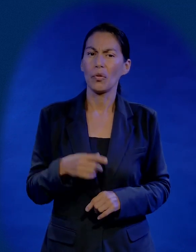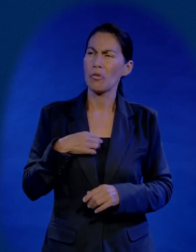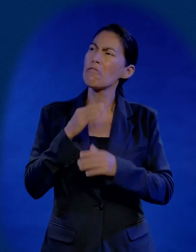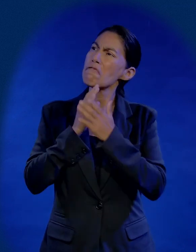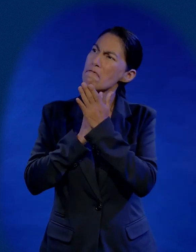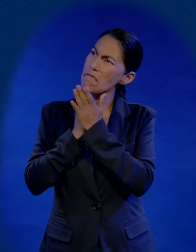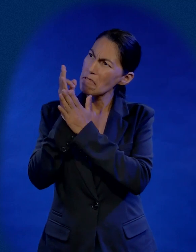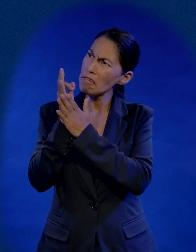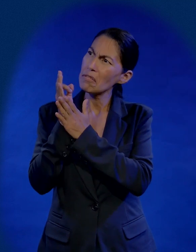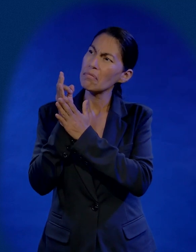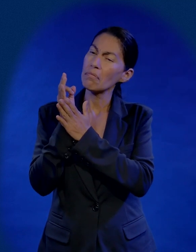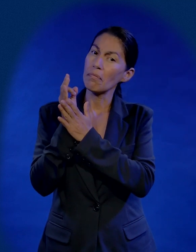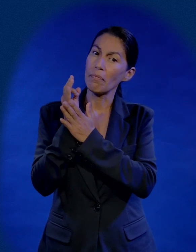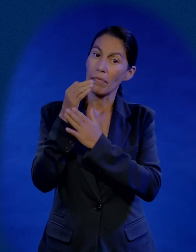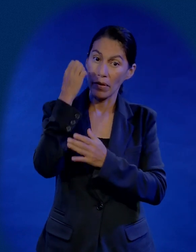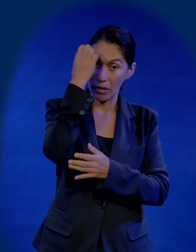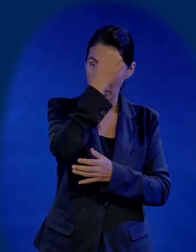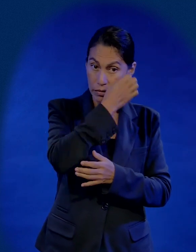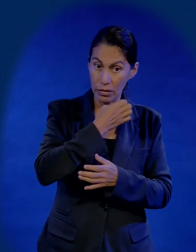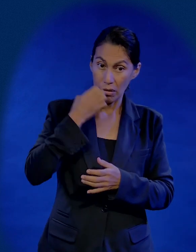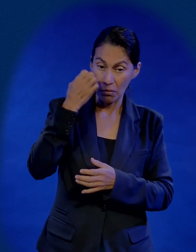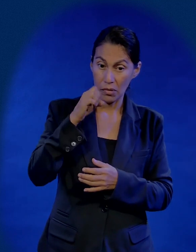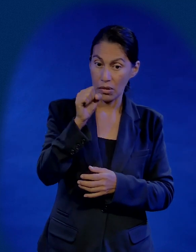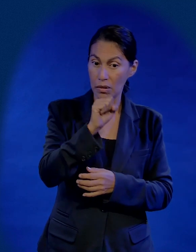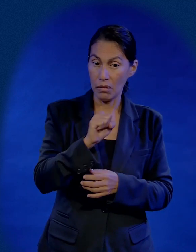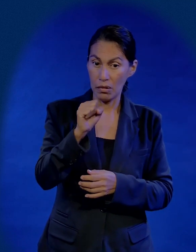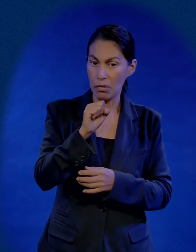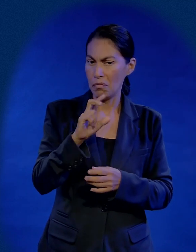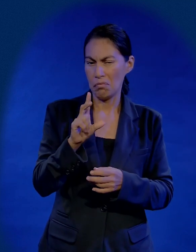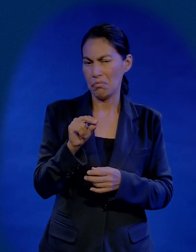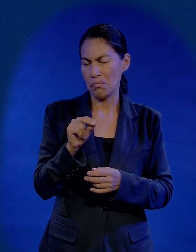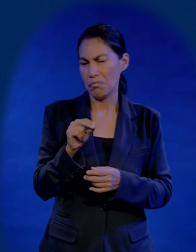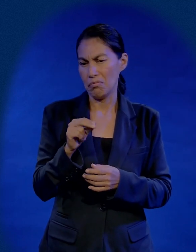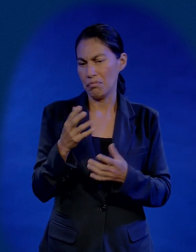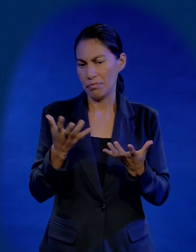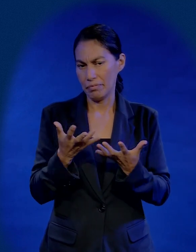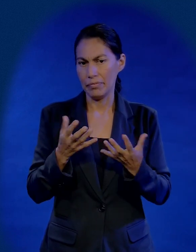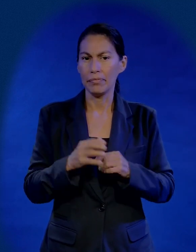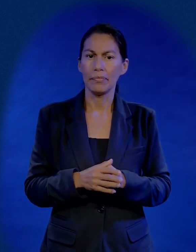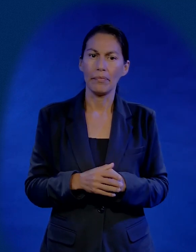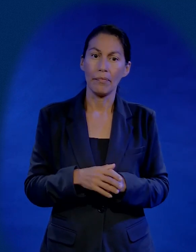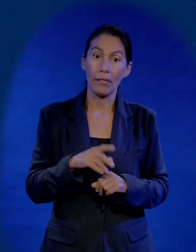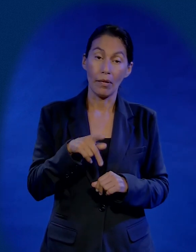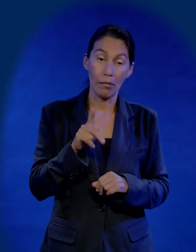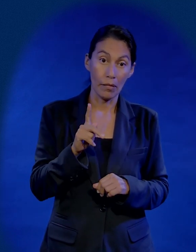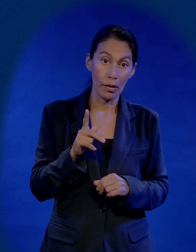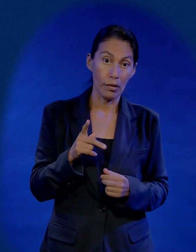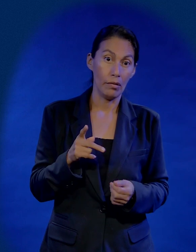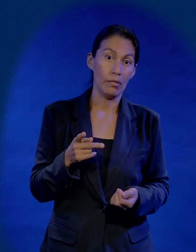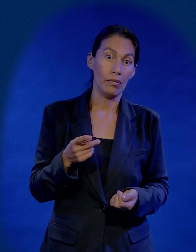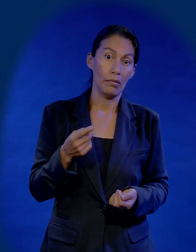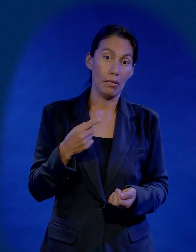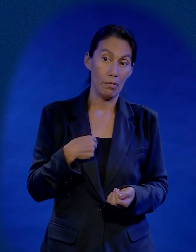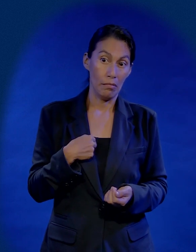Señor para guardar un examen que no voy a presentar en sábado. Pero, híjole, es decir, si me ofrecen un